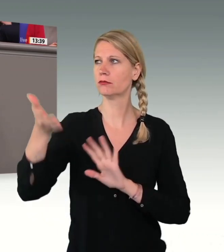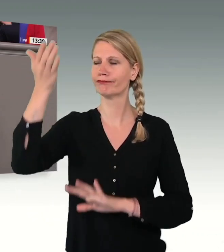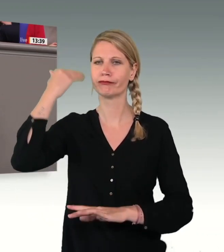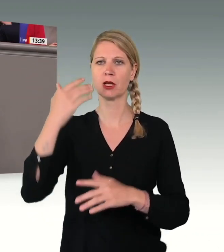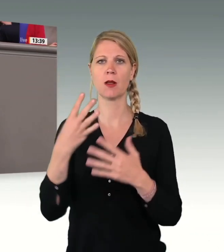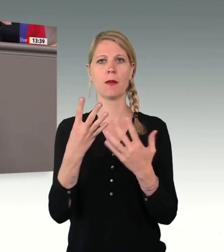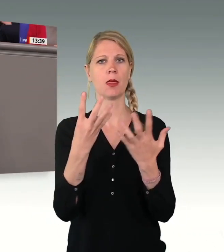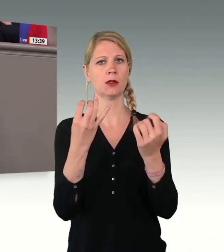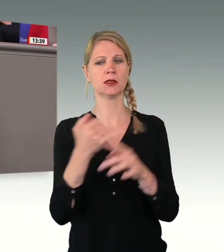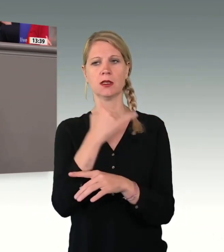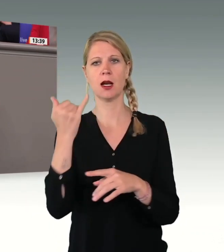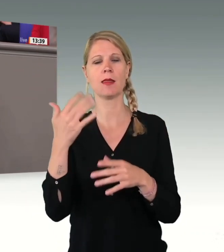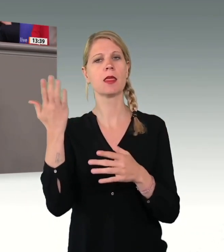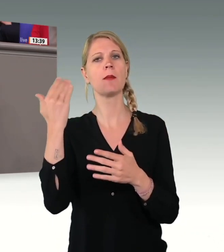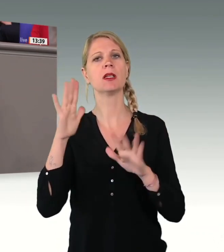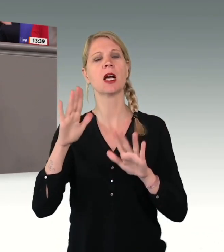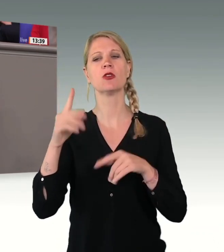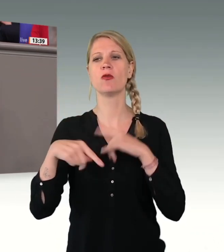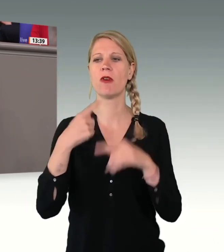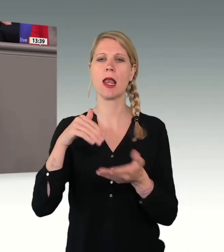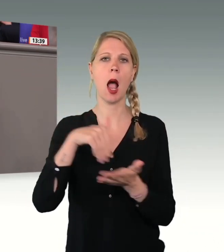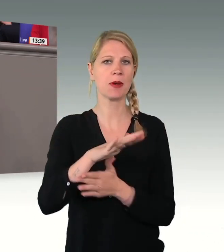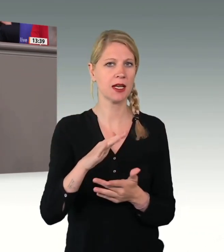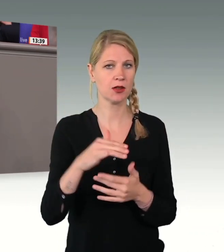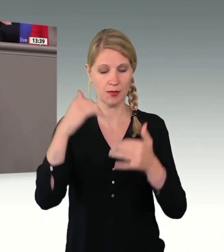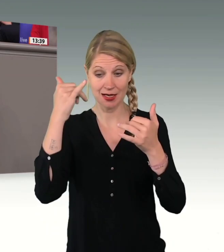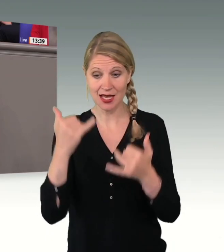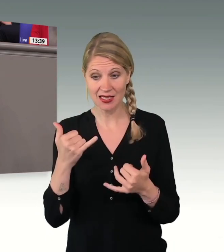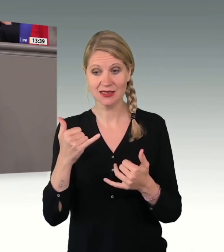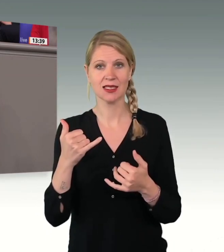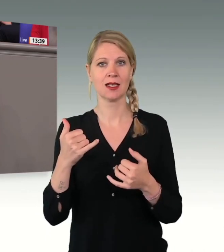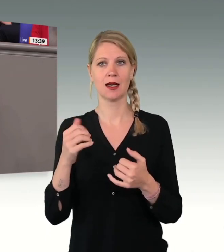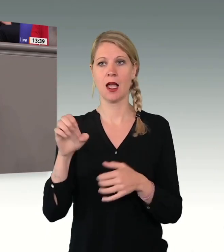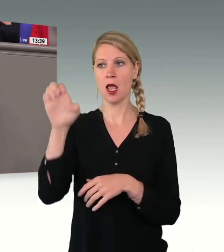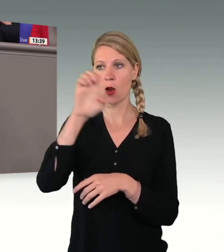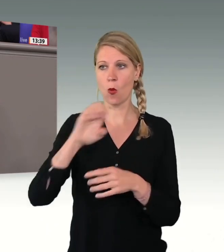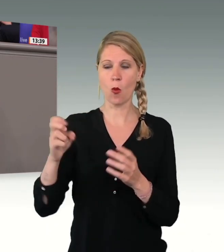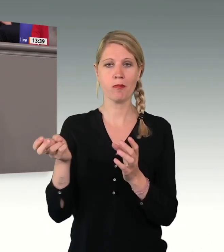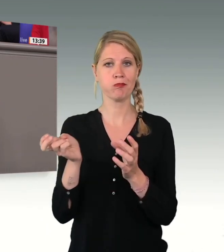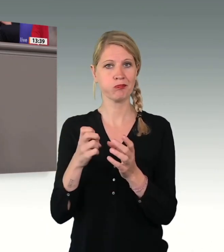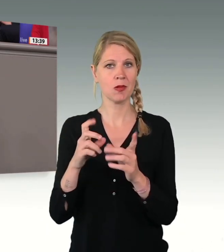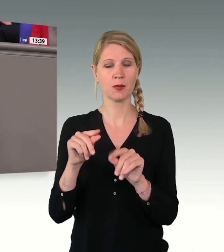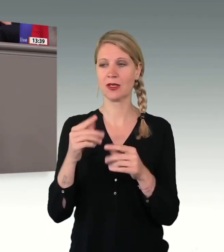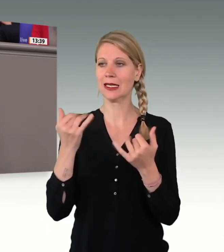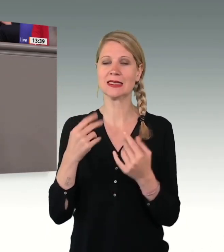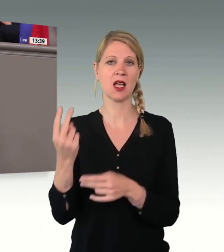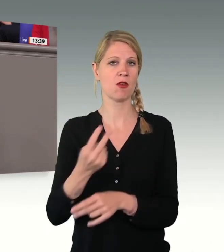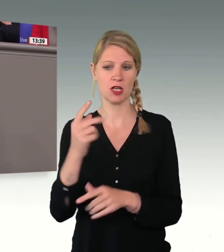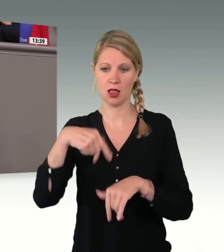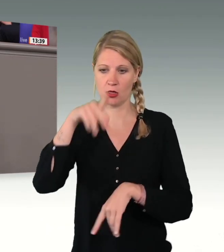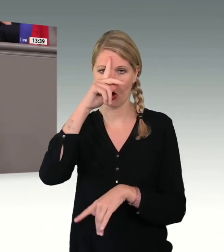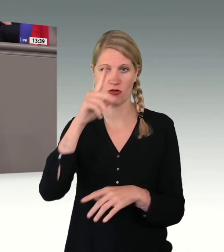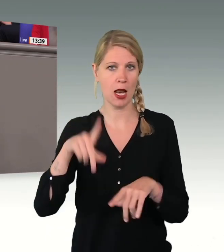eine Ablehmung im Asylverfahren hatten, aber jetzt selbstverständlich als Unionsbürgerinnen hier in Deutschland leben. Oder Menschen, die